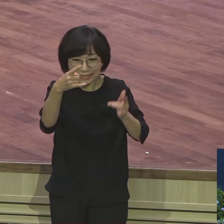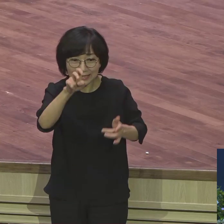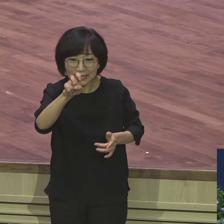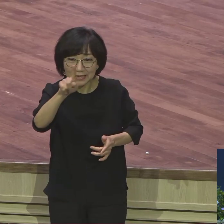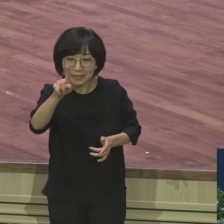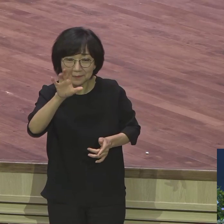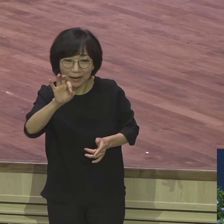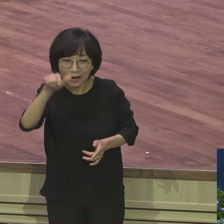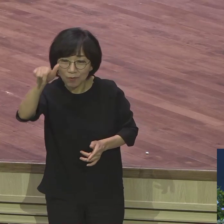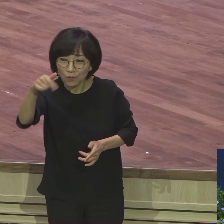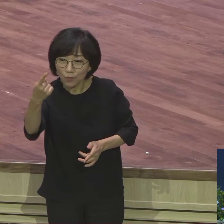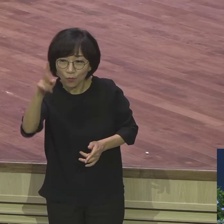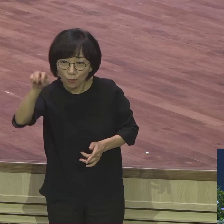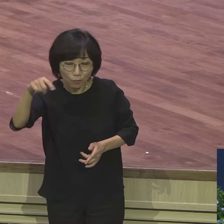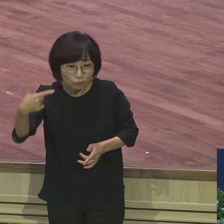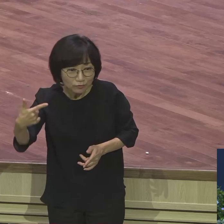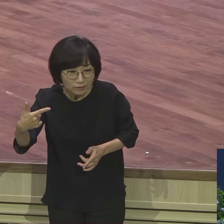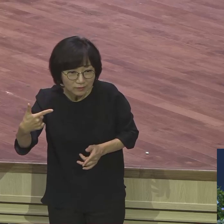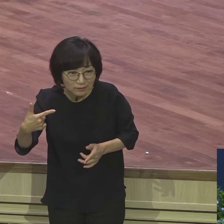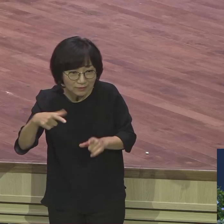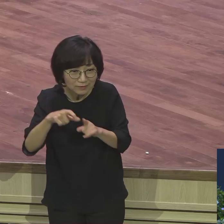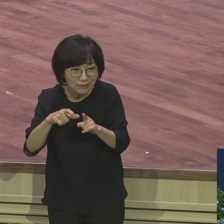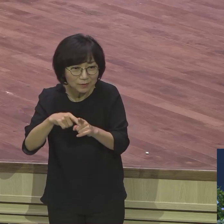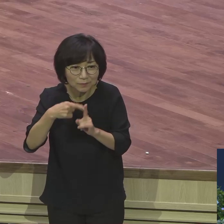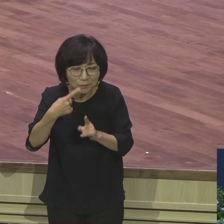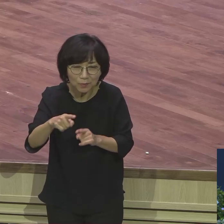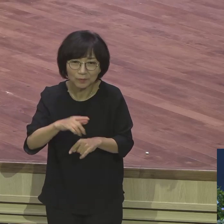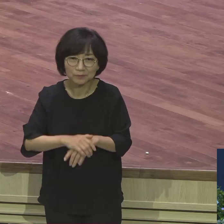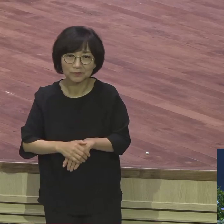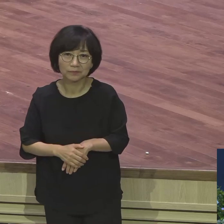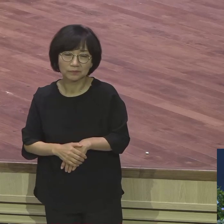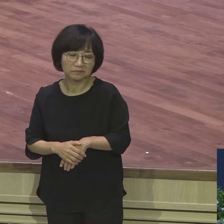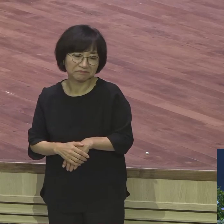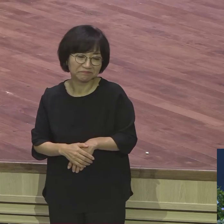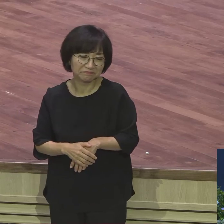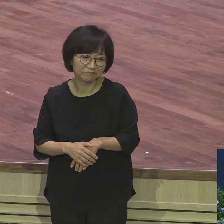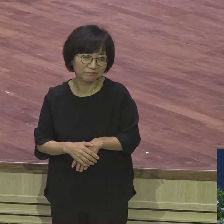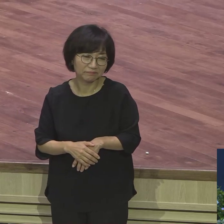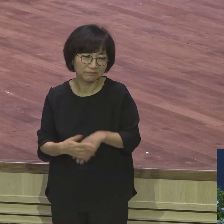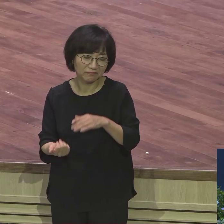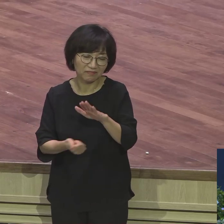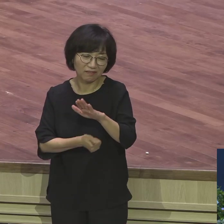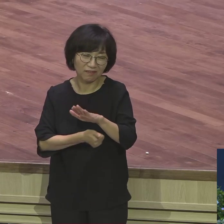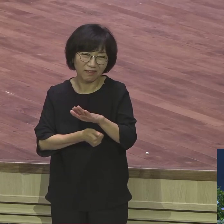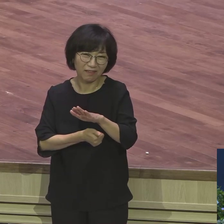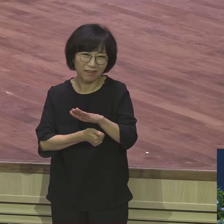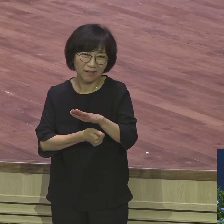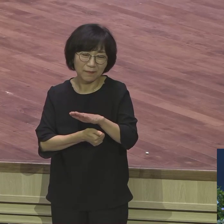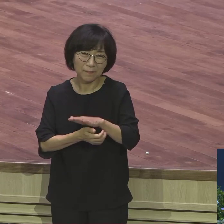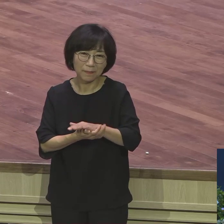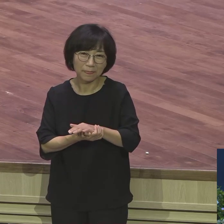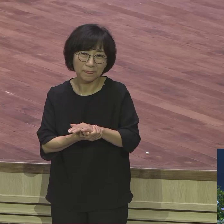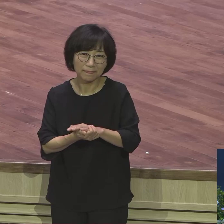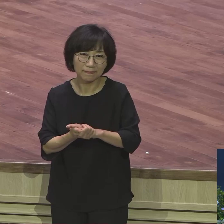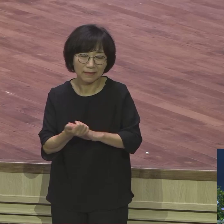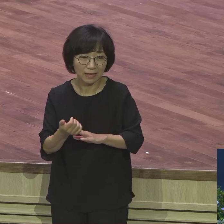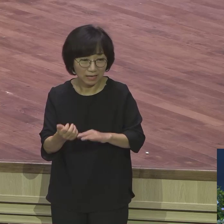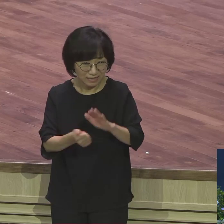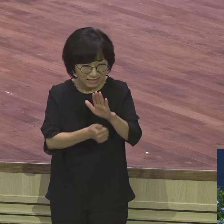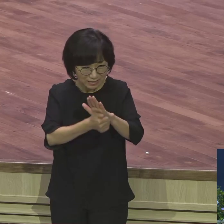들어보셨습니다만 이 말의 의미는 더 이상 희망이라는 말로 인생 괴롭히지 말라